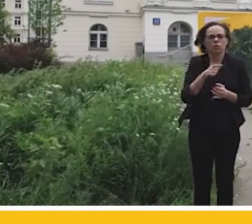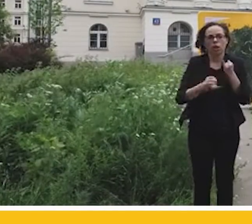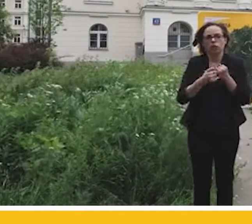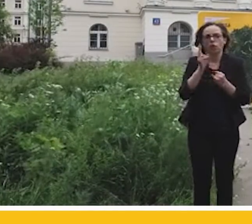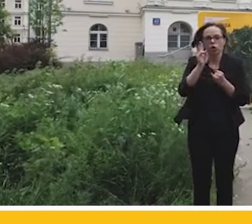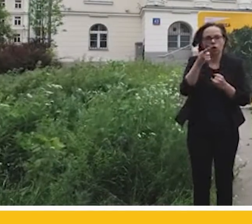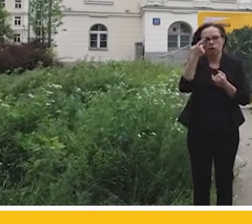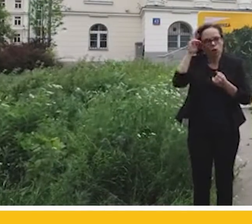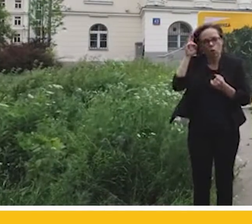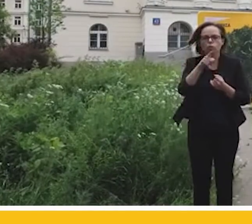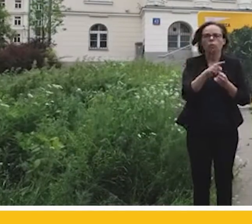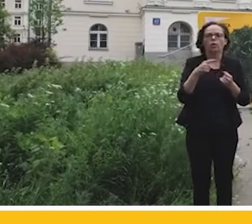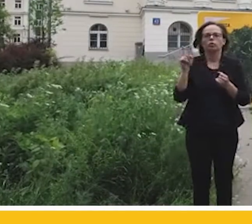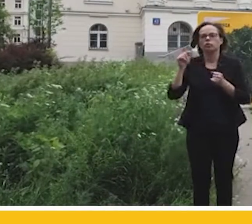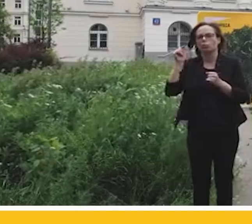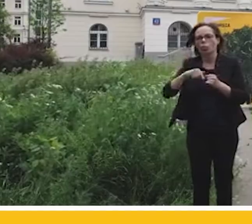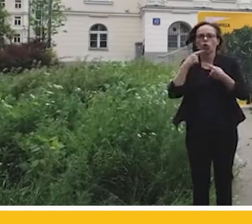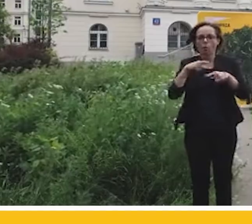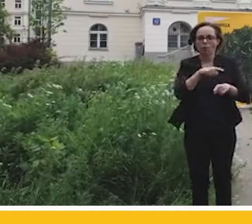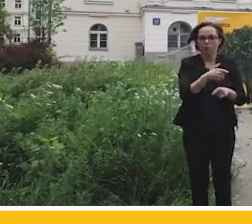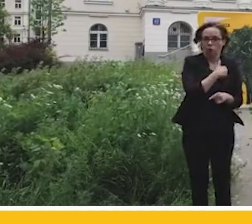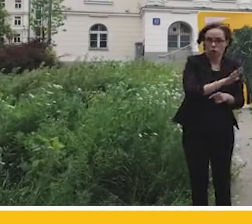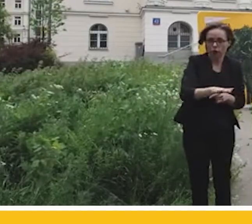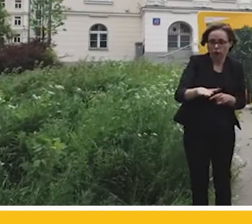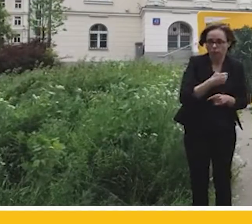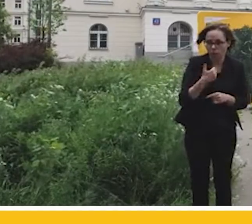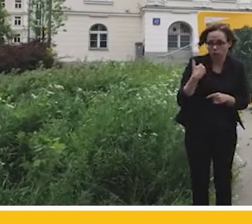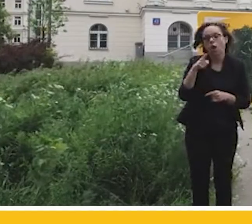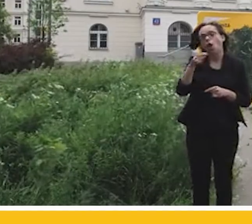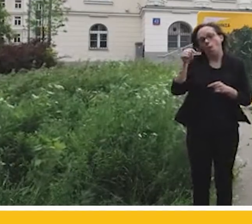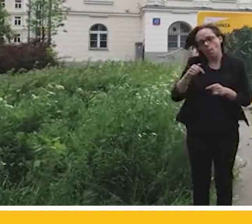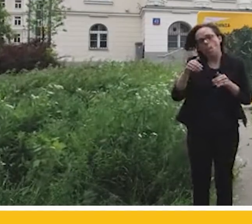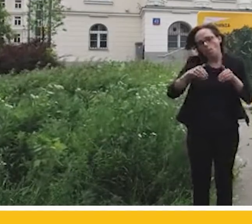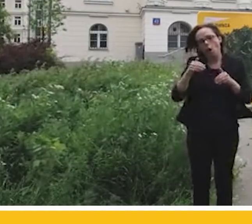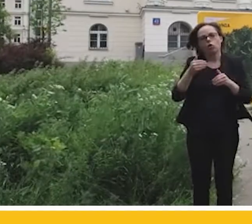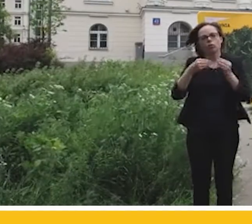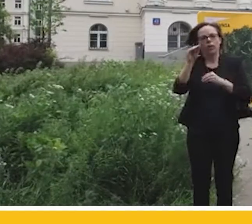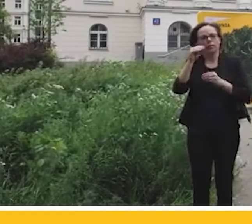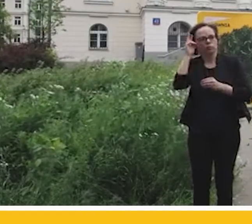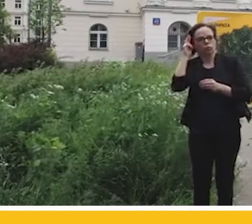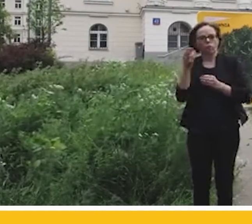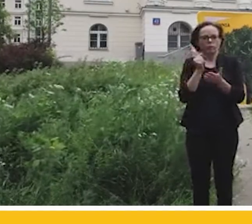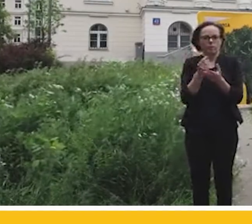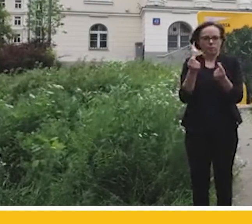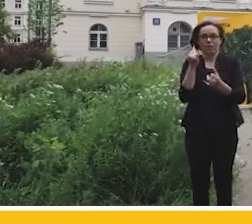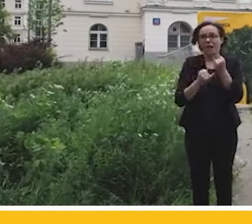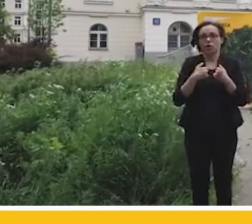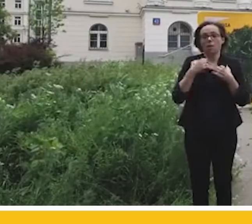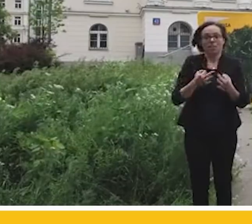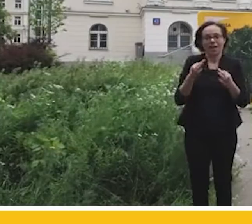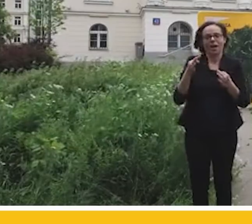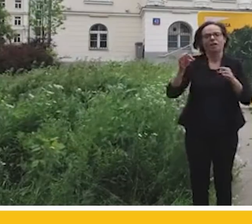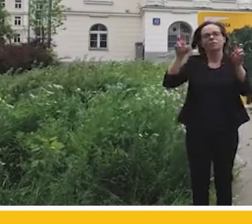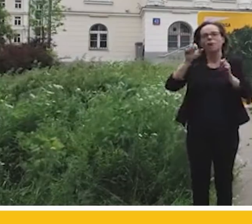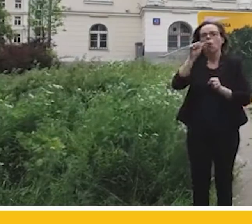międzypokoleniowej, to niech trafi do niego opowieść o pieniądzach. Jeżeli my w tym momencie nie zaangażujemy się w Europejski Zielony Ład, to na